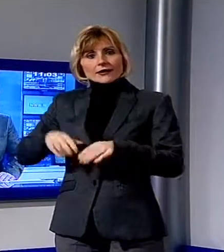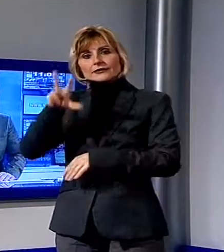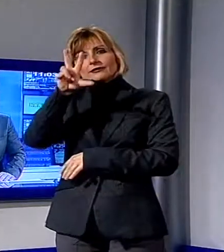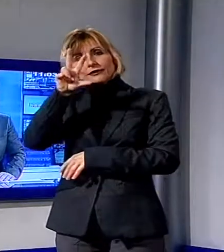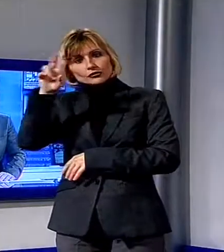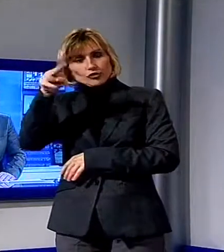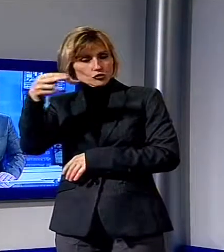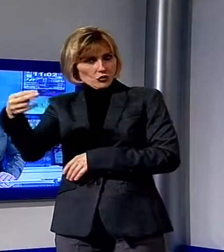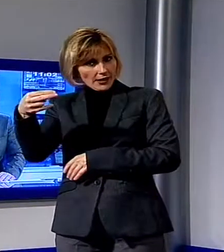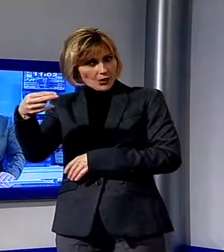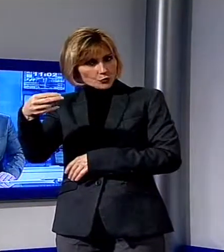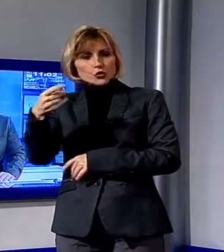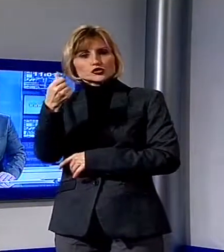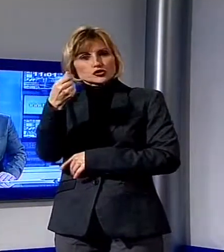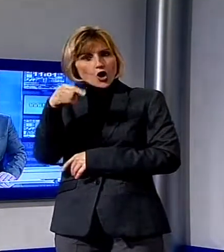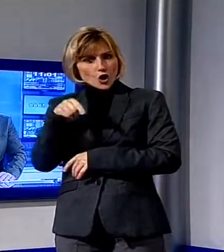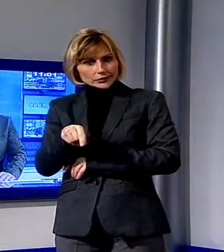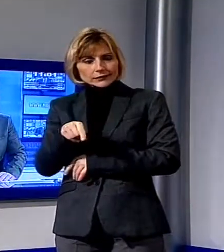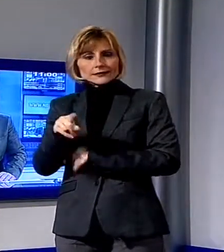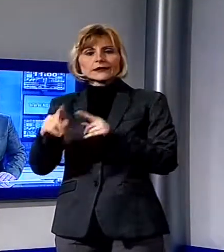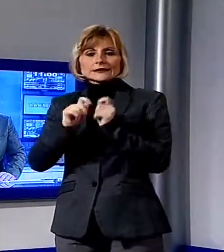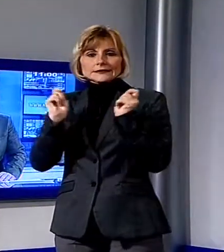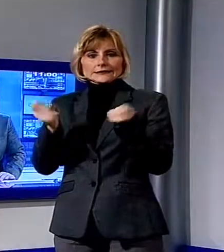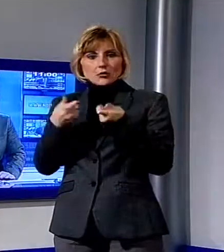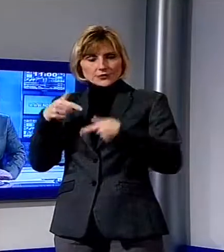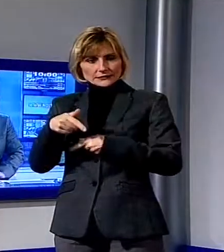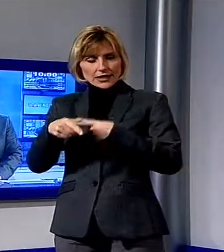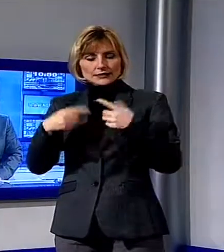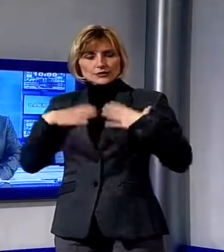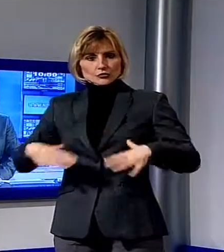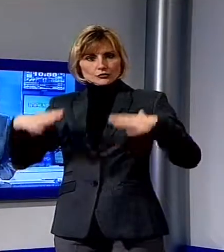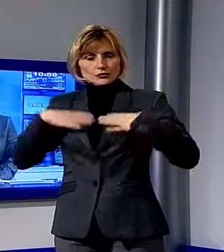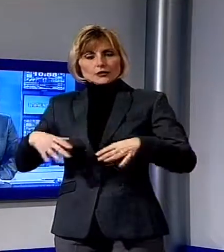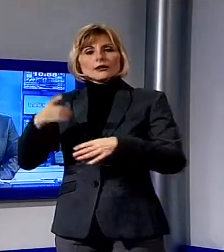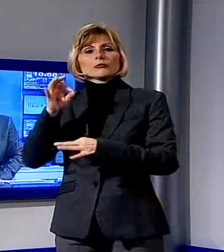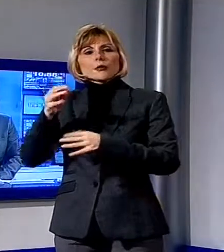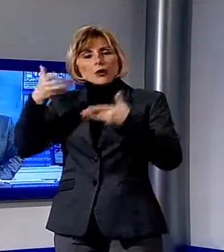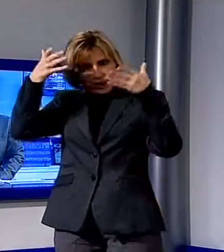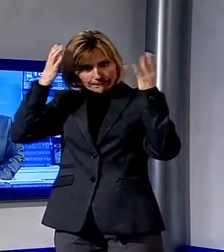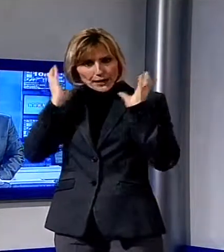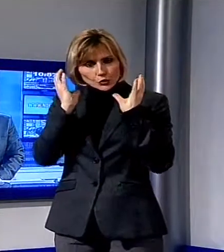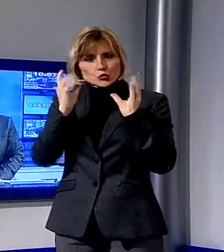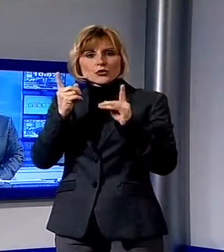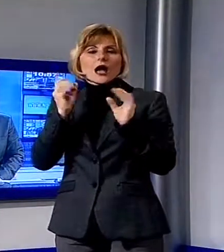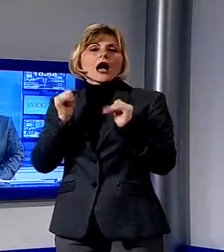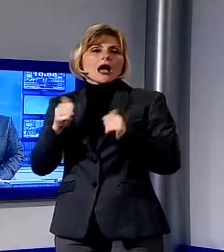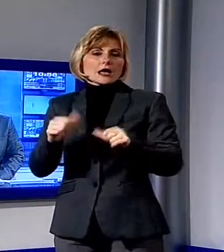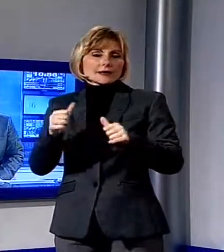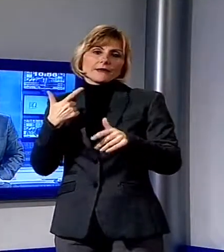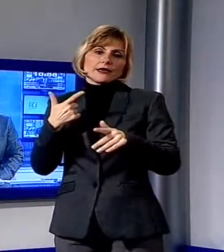euro in banconote e le sono stati sequestrati gli indumenti compresa la parrucca che usava appunto per fare il